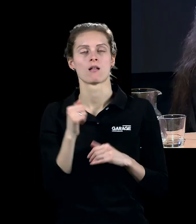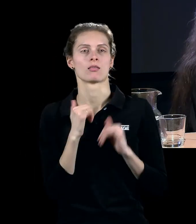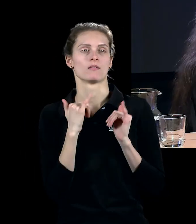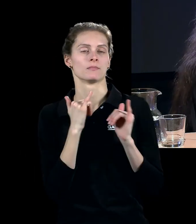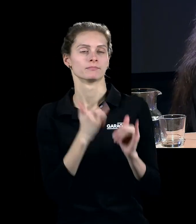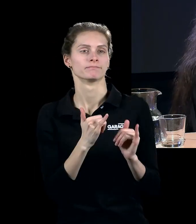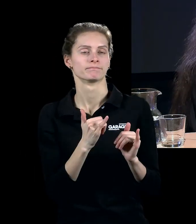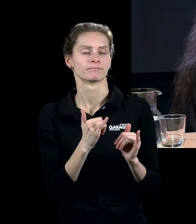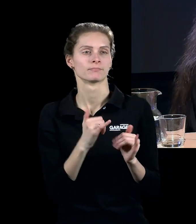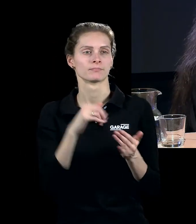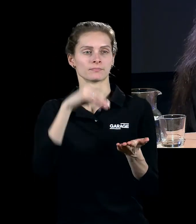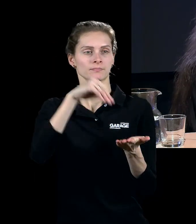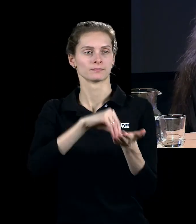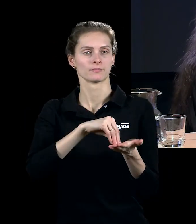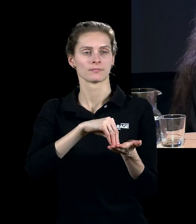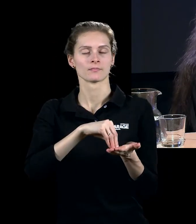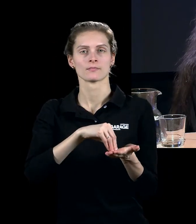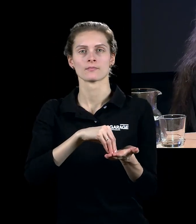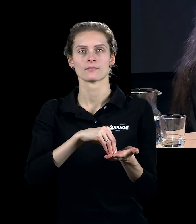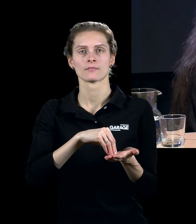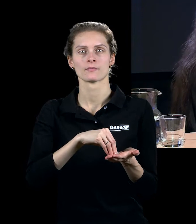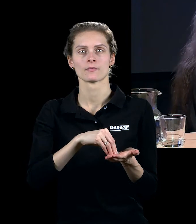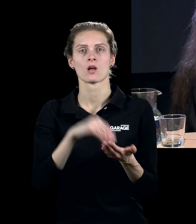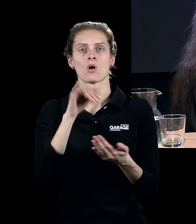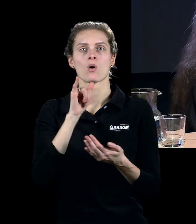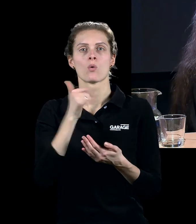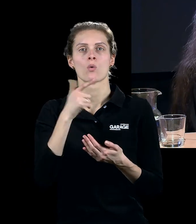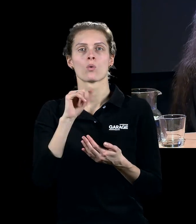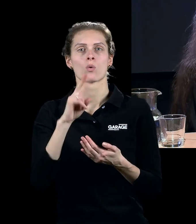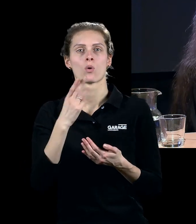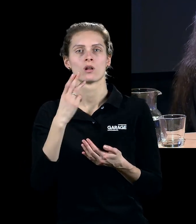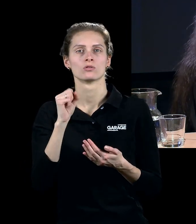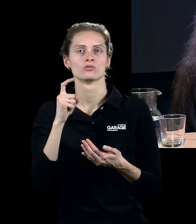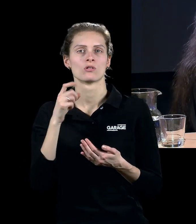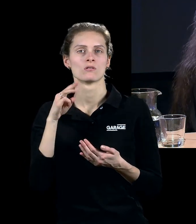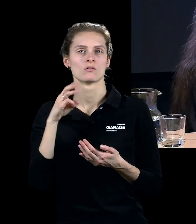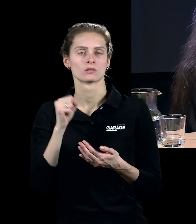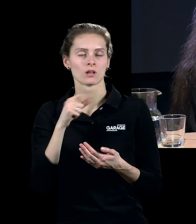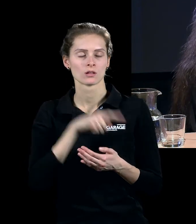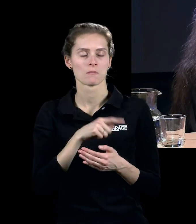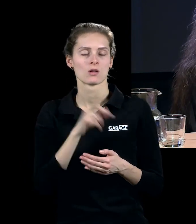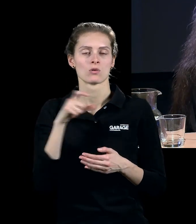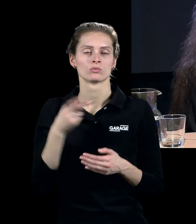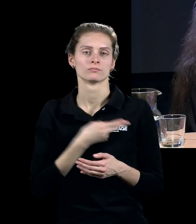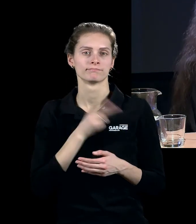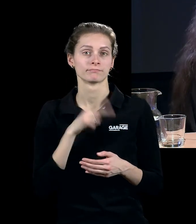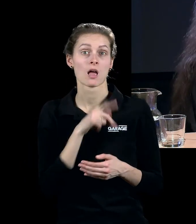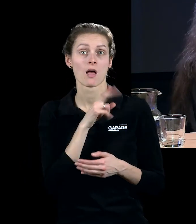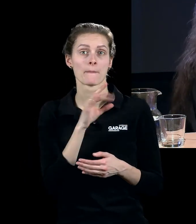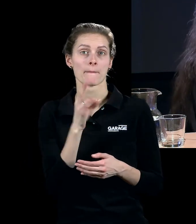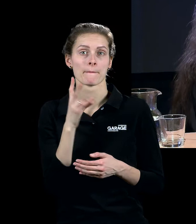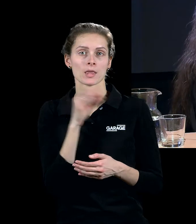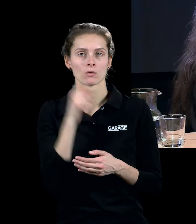поставленный на месте угольной шахты, которую завалило, в которой погибли люди. И Пина придумывает такой вот